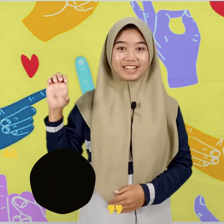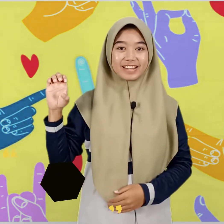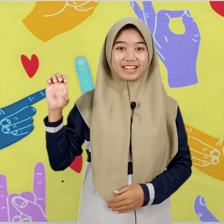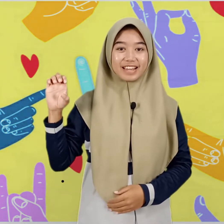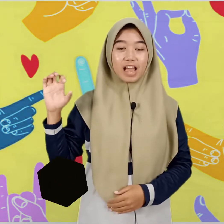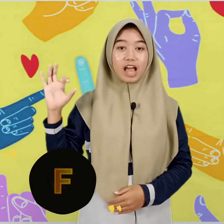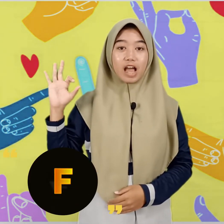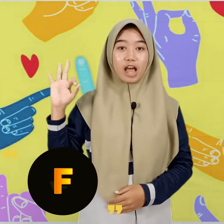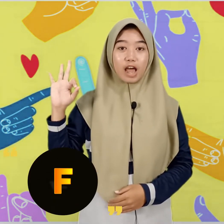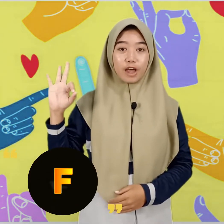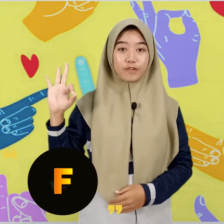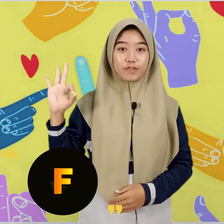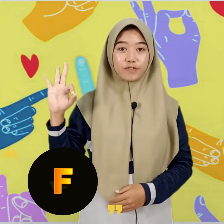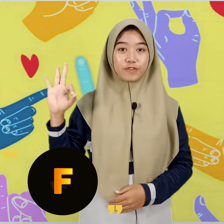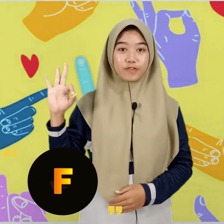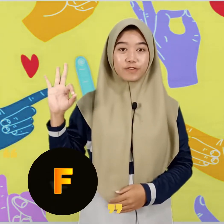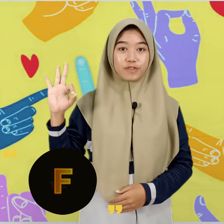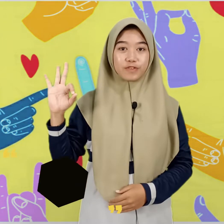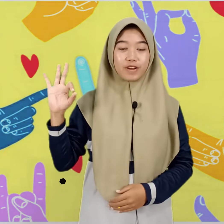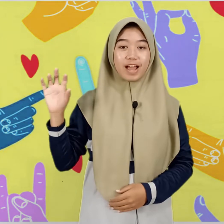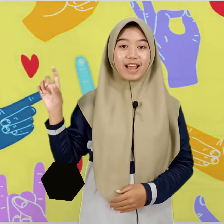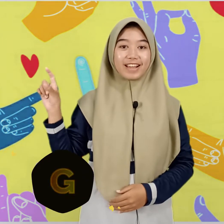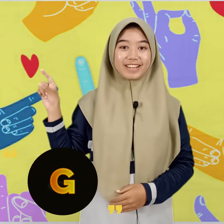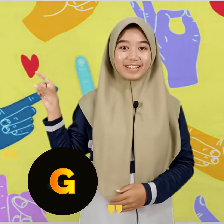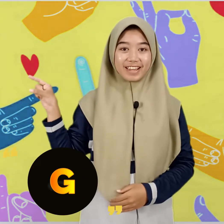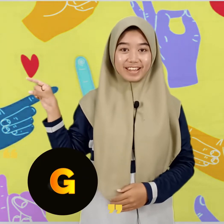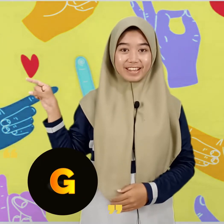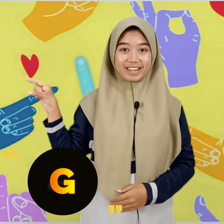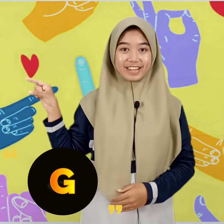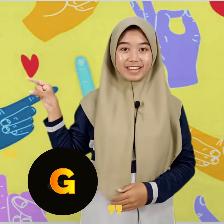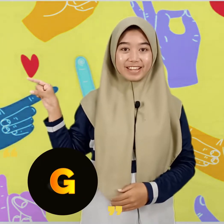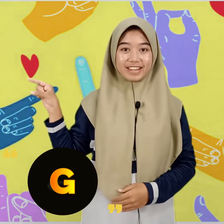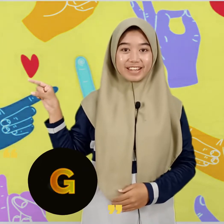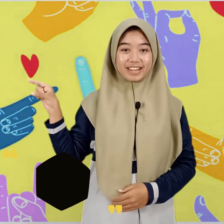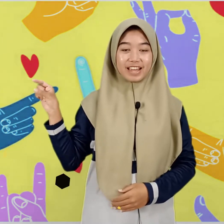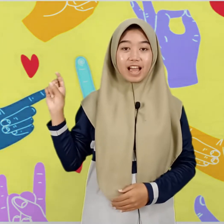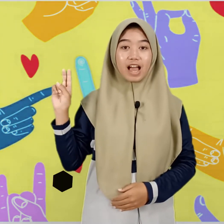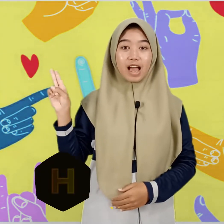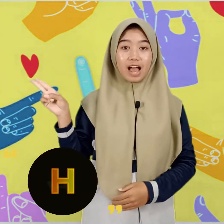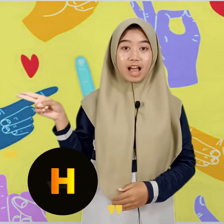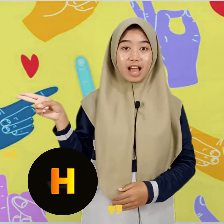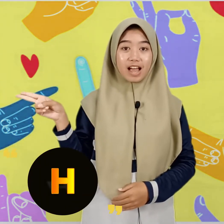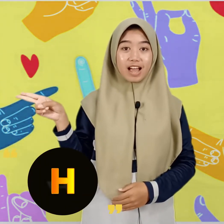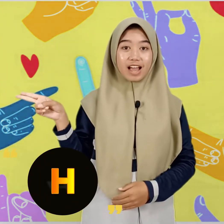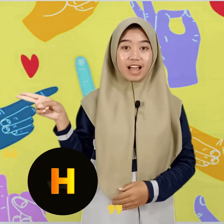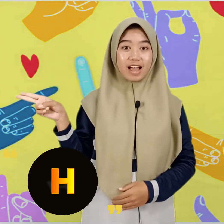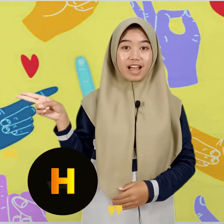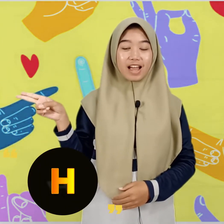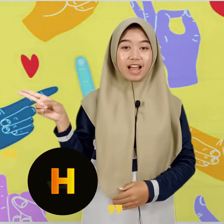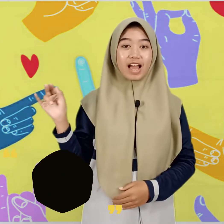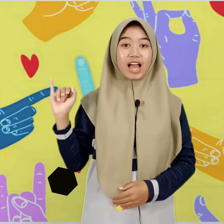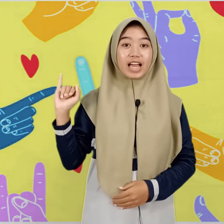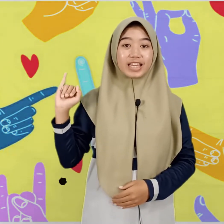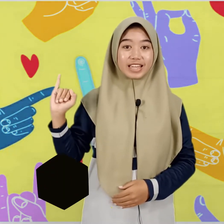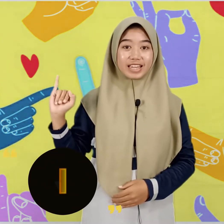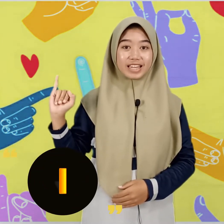F, G, H, I,